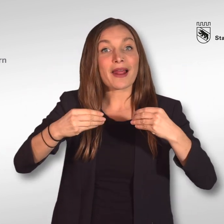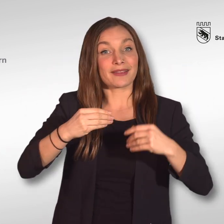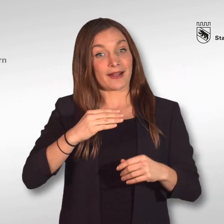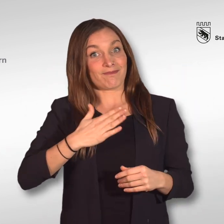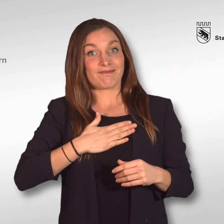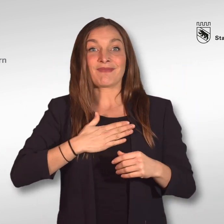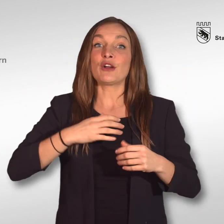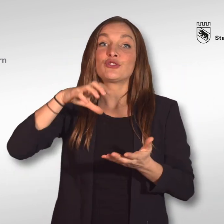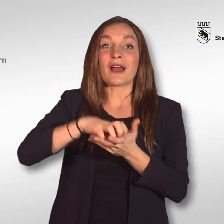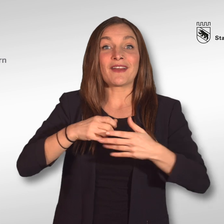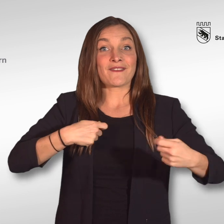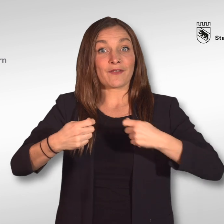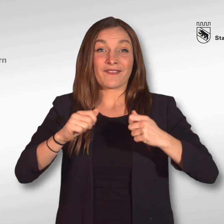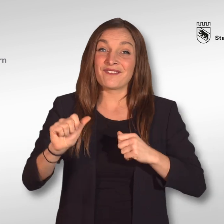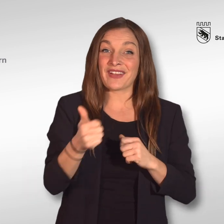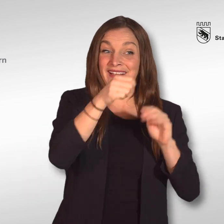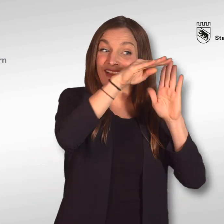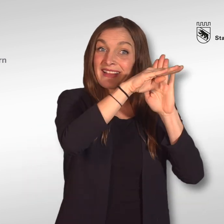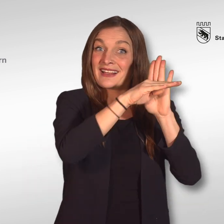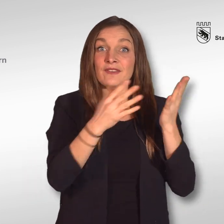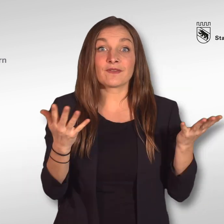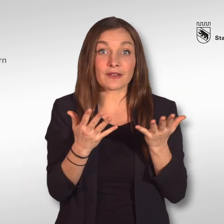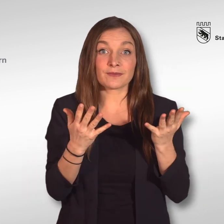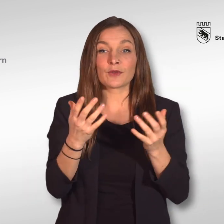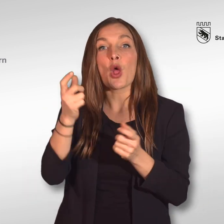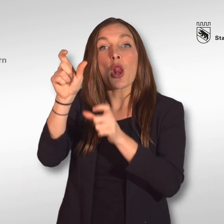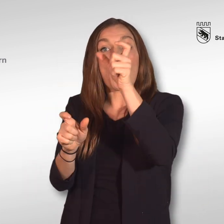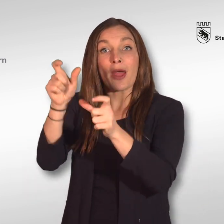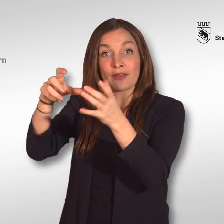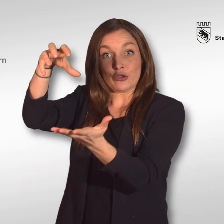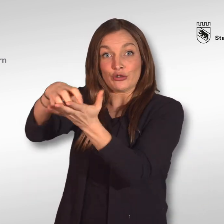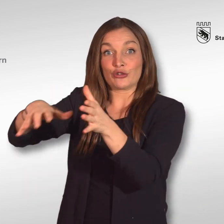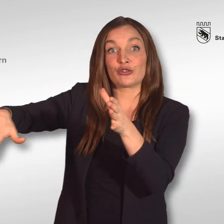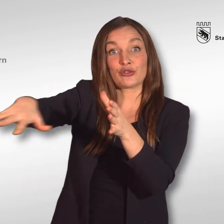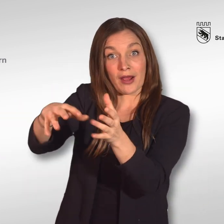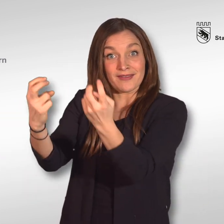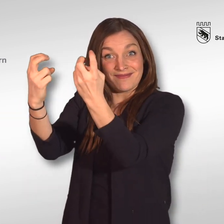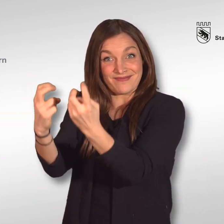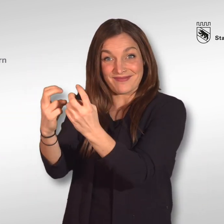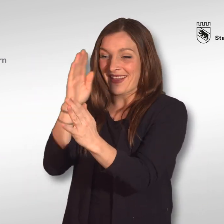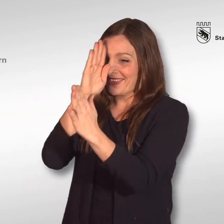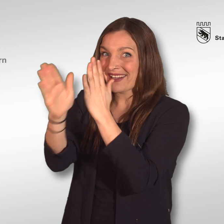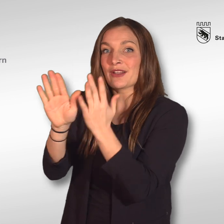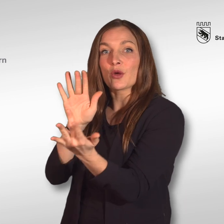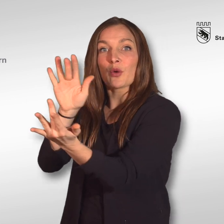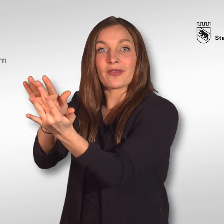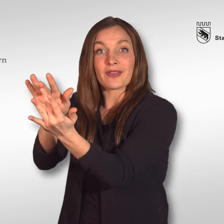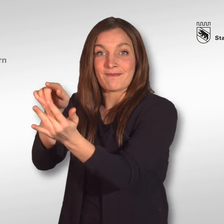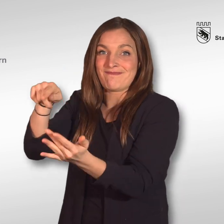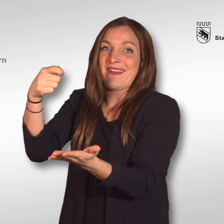Der direkte Kontakt zur Bevölkerung ist ein Qualitätsmerkmal der Stadtverwaltung Bern. Deshalb sind